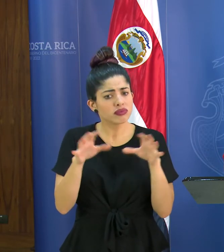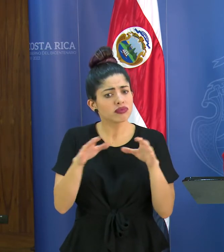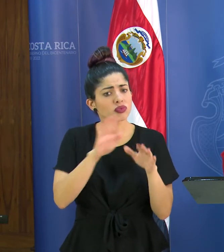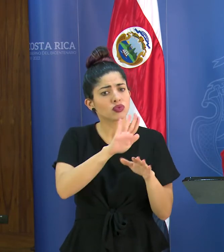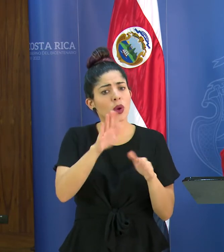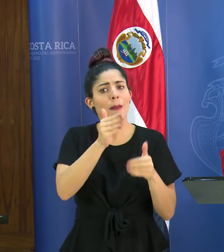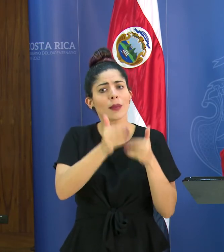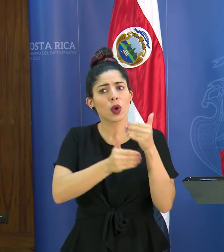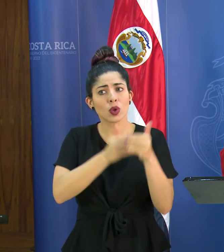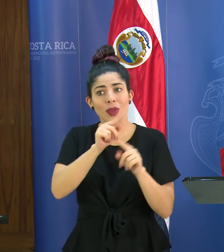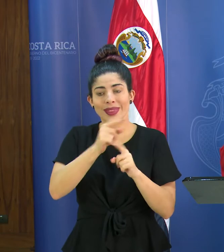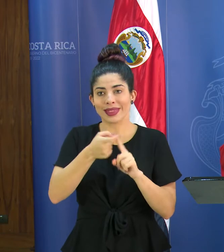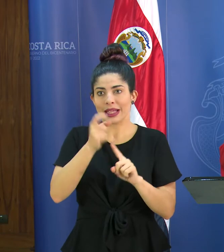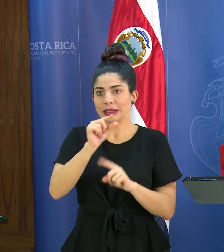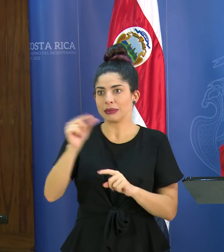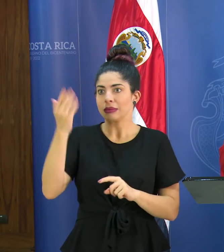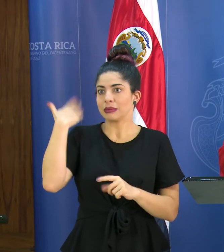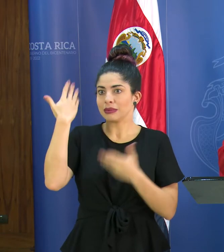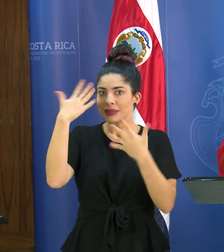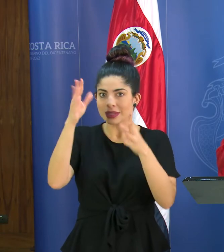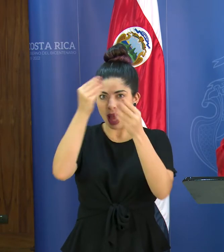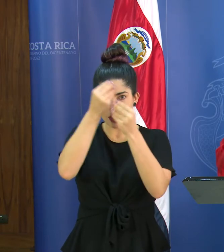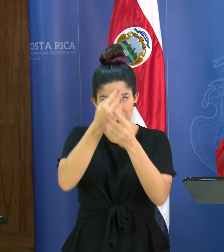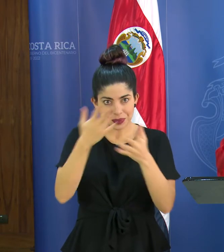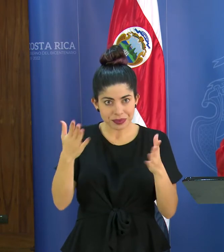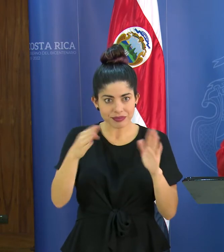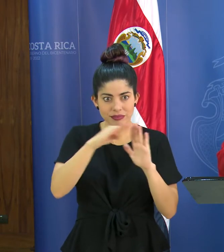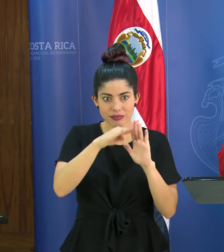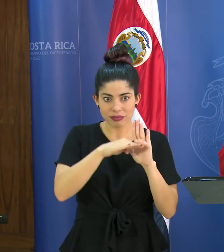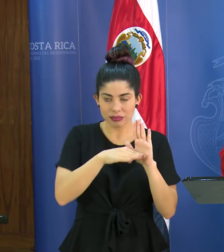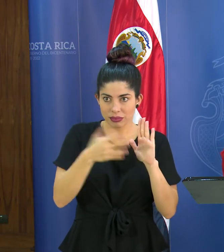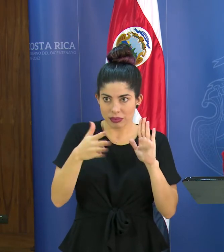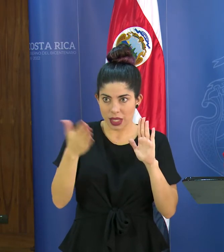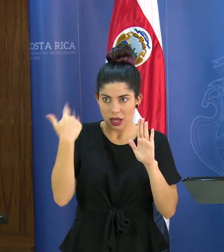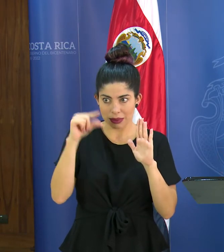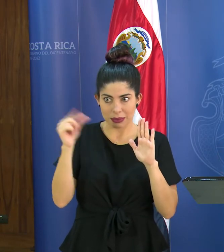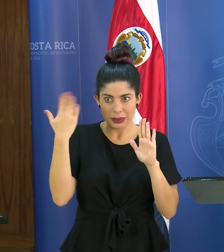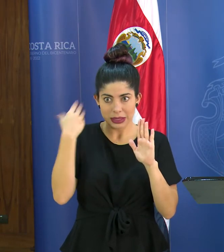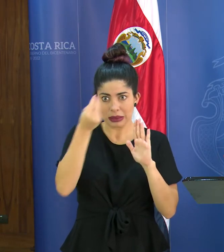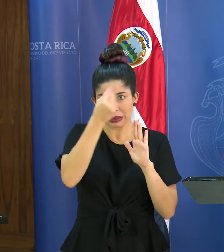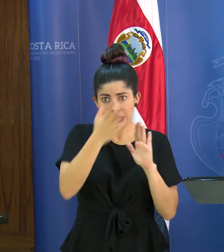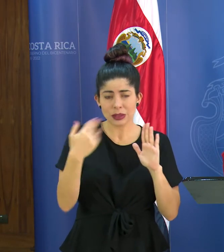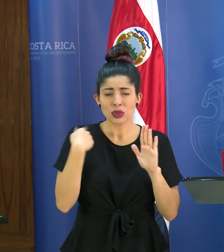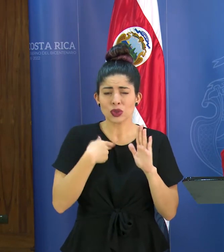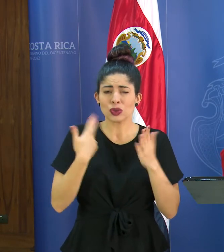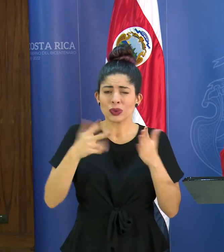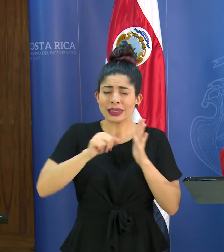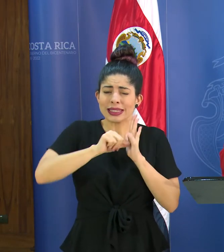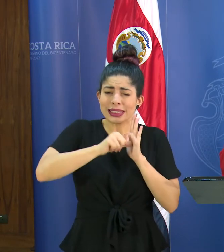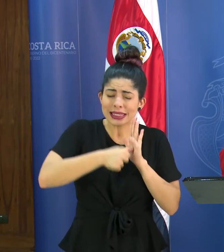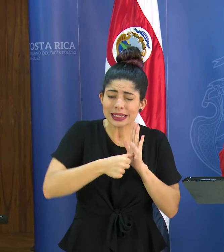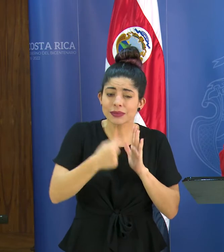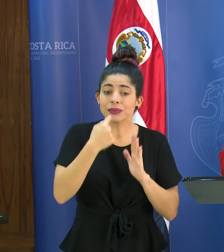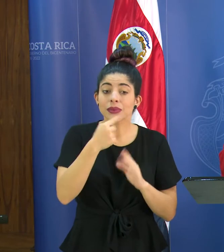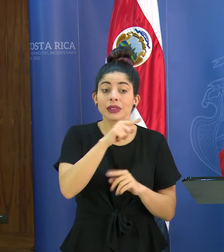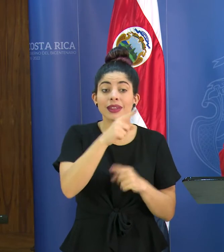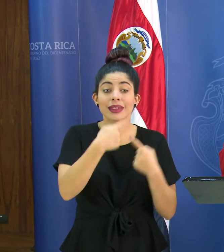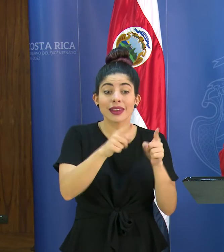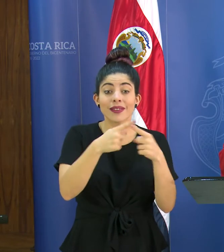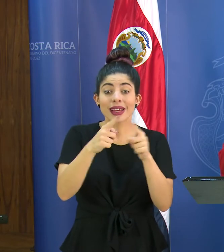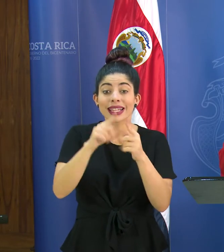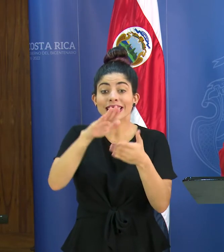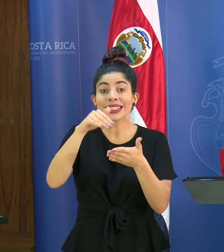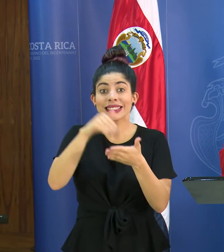protocolos desde la semana pasada emitimos unos lineamientos donde fuimos muy enfáticos para que los centros educativos